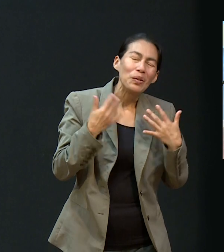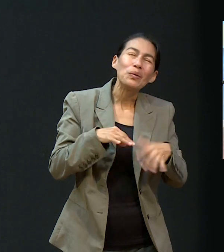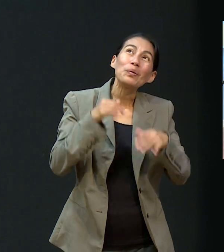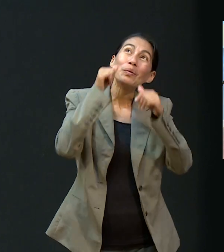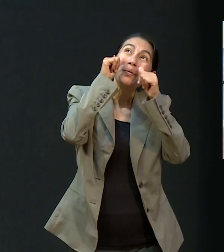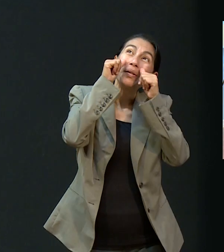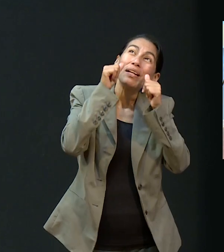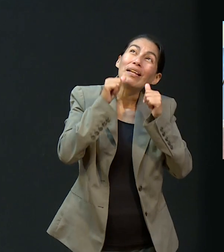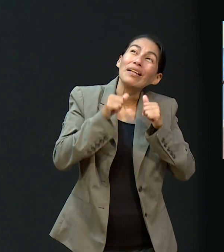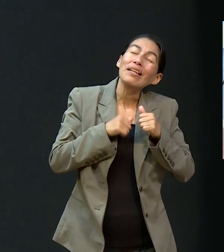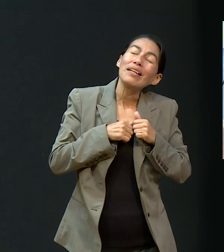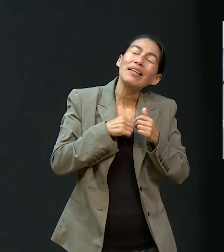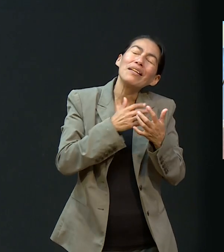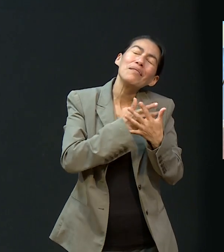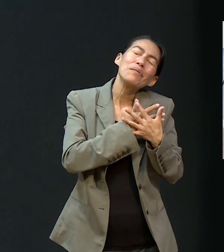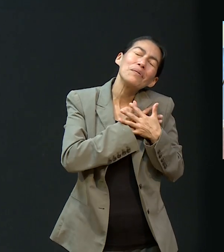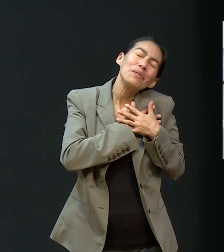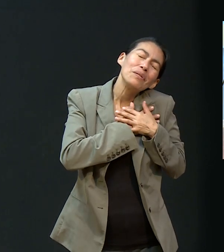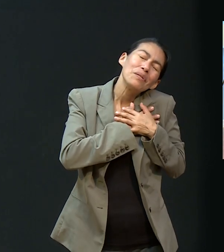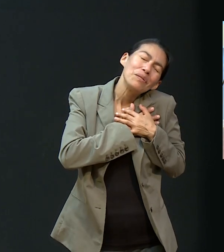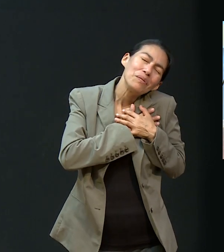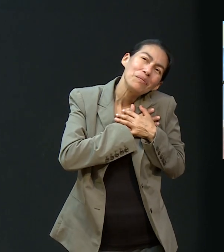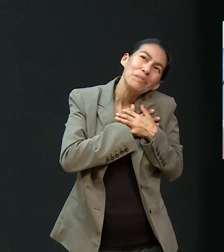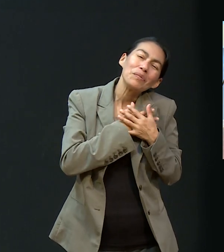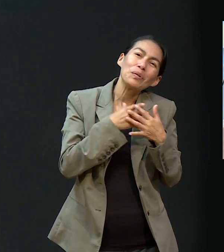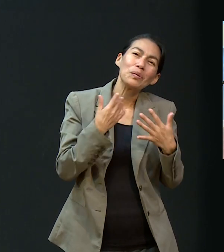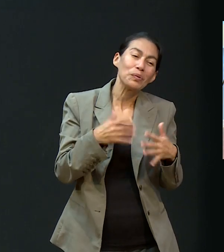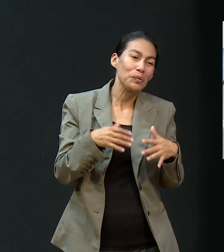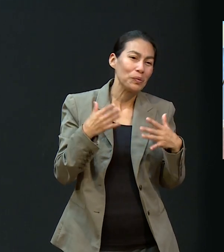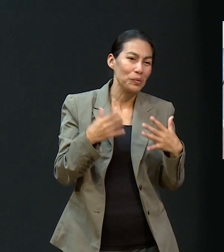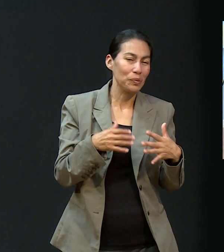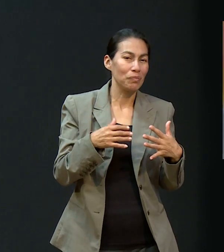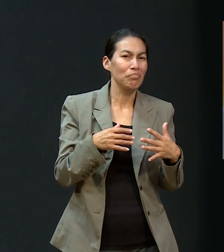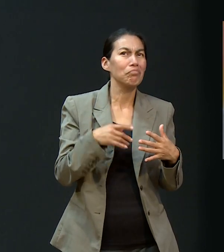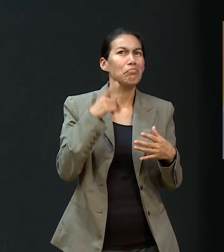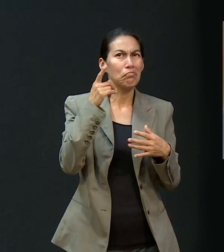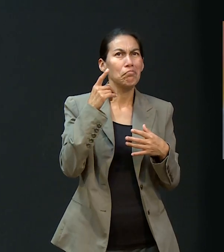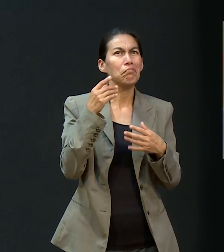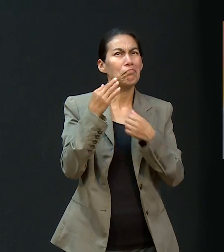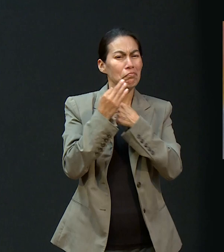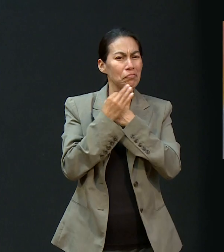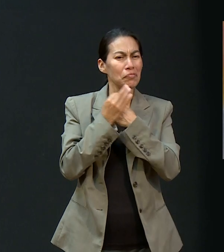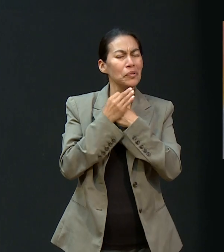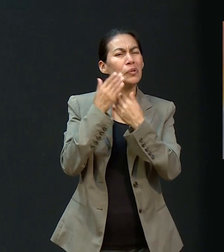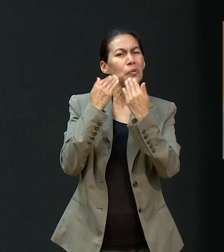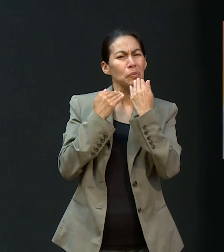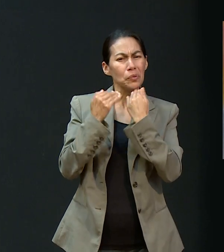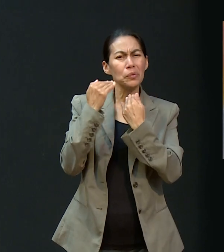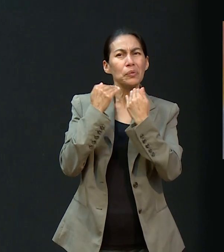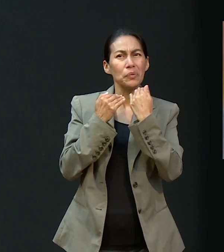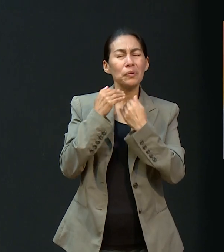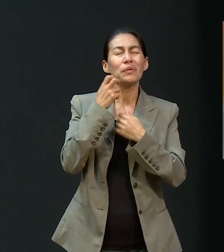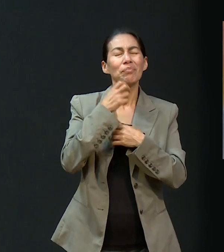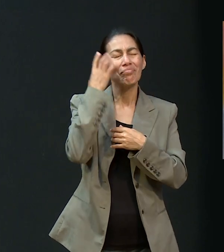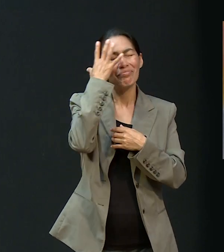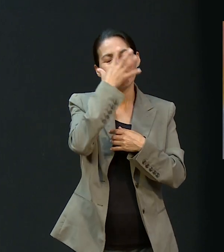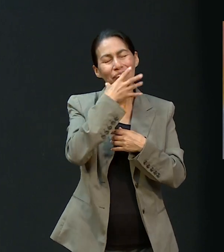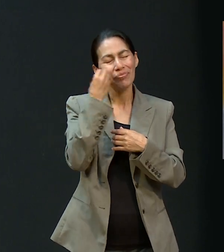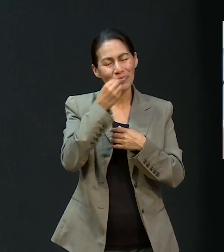siento amada por Él, escuchada y reconfortada sobre todo. Sí,